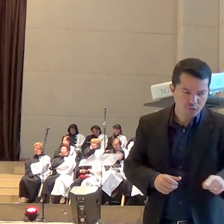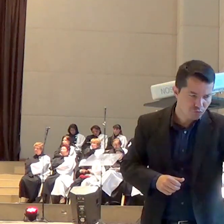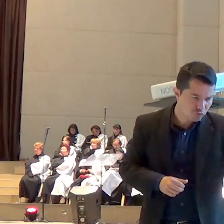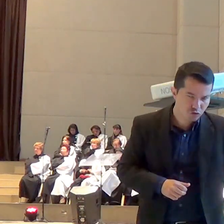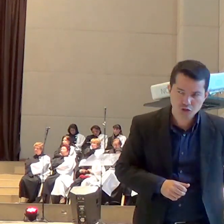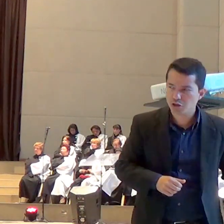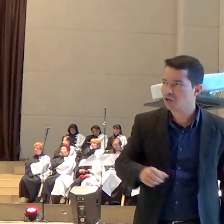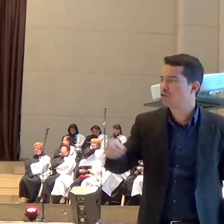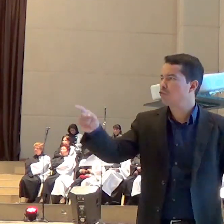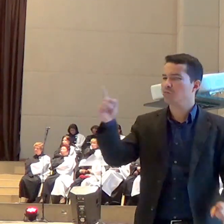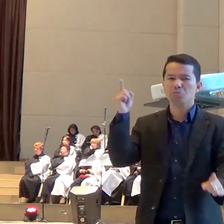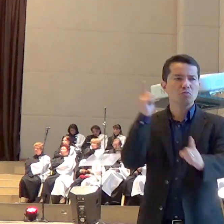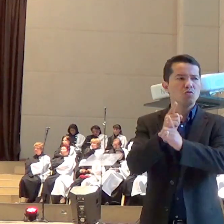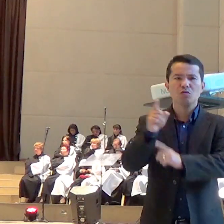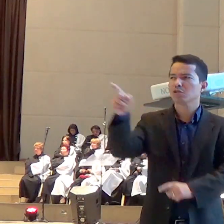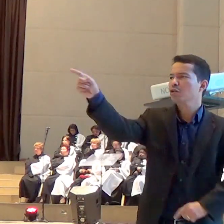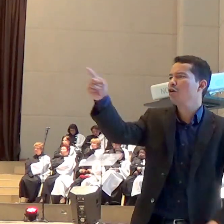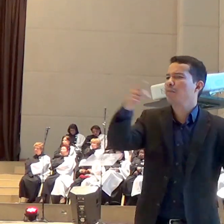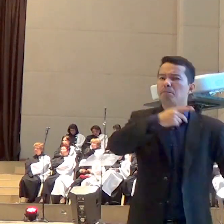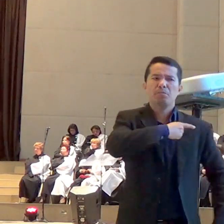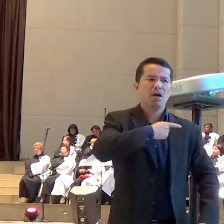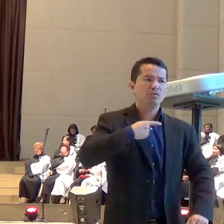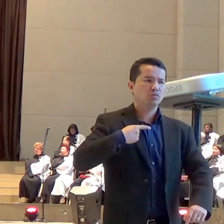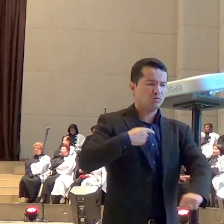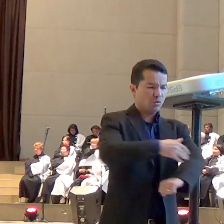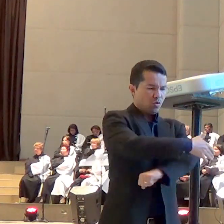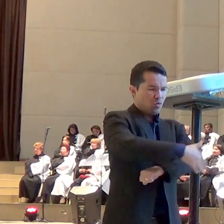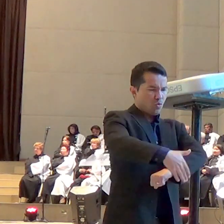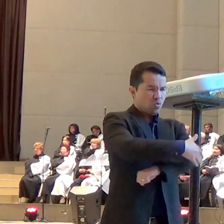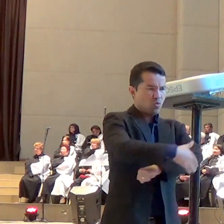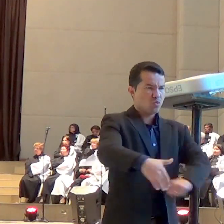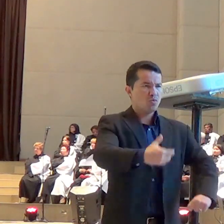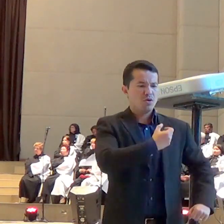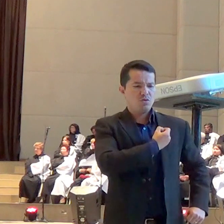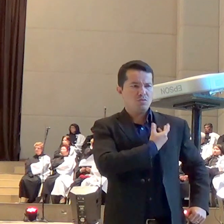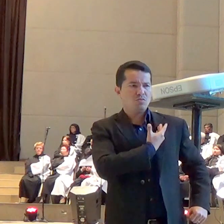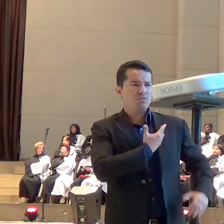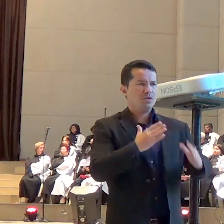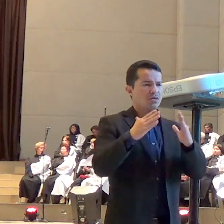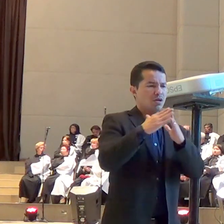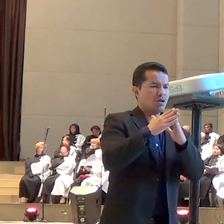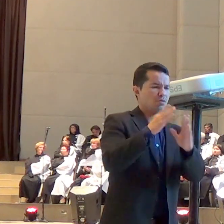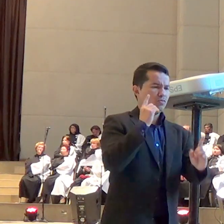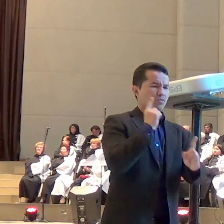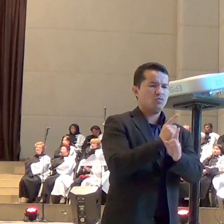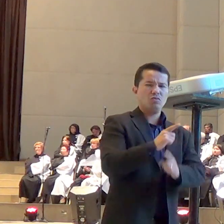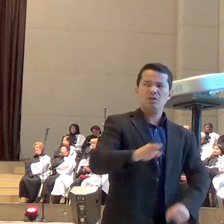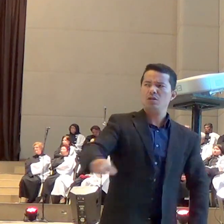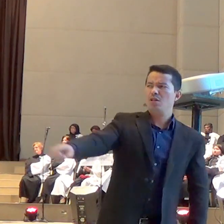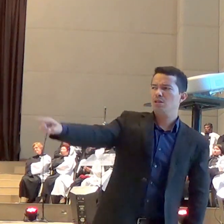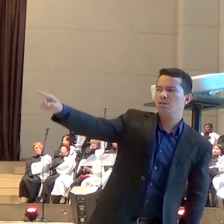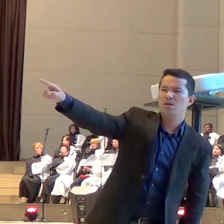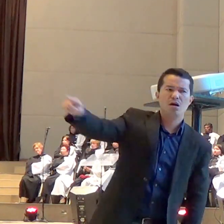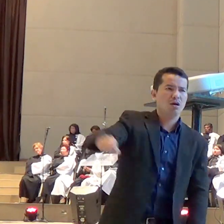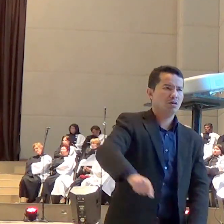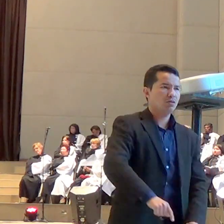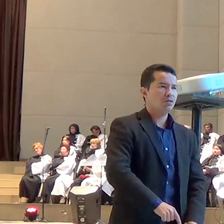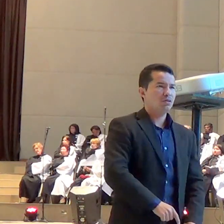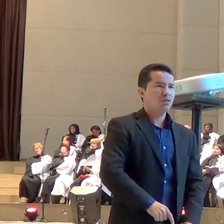pastor fulano de tal, ele mora na rua tal, casa número tal, e eles vão explicar para você o caminho